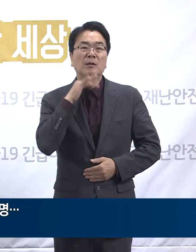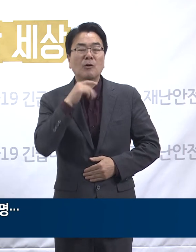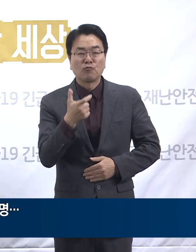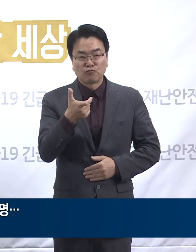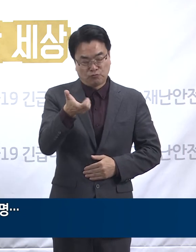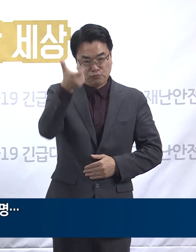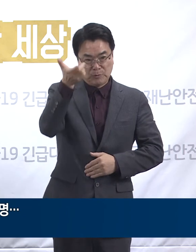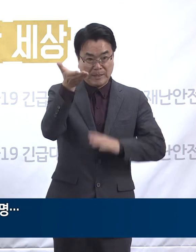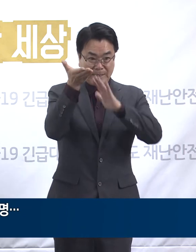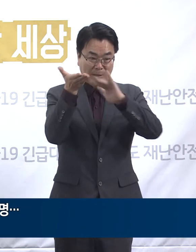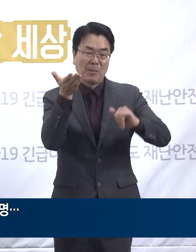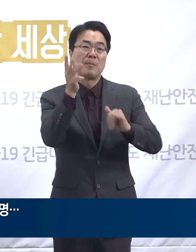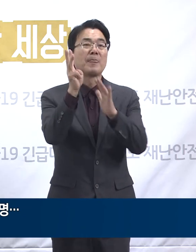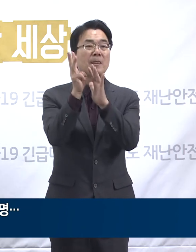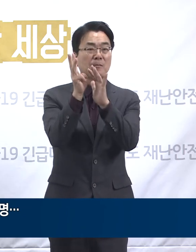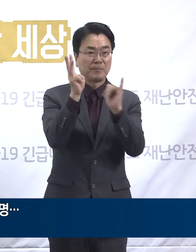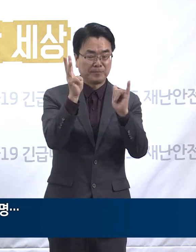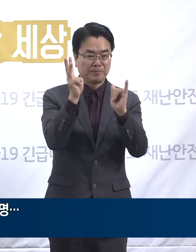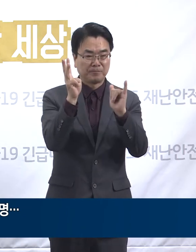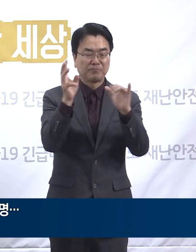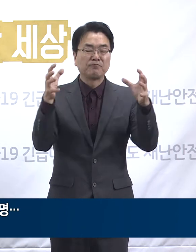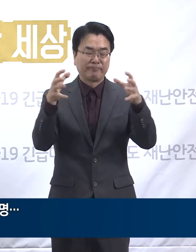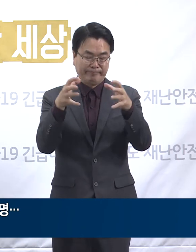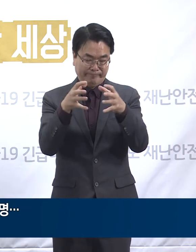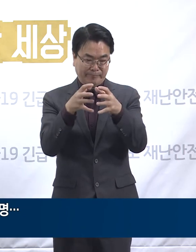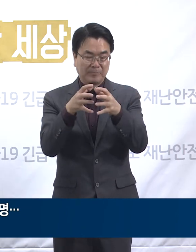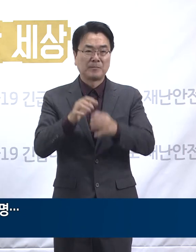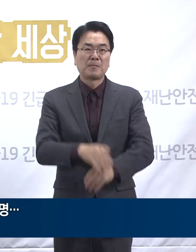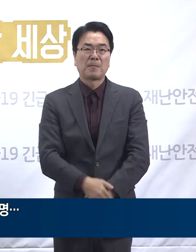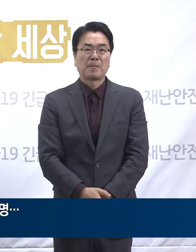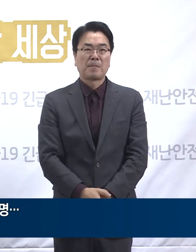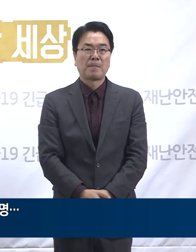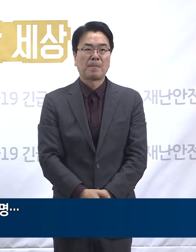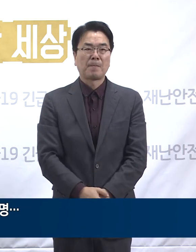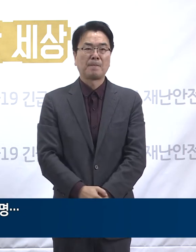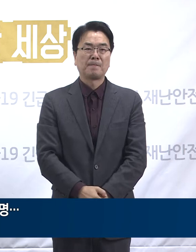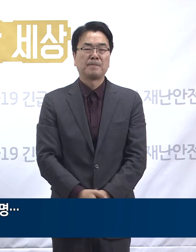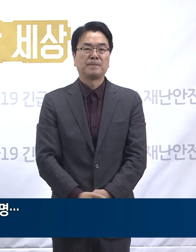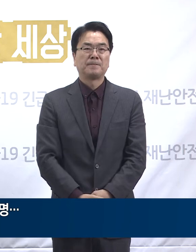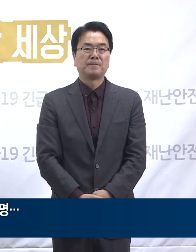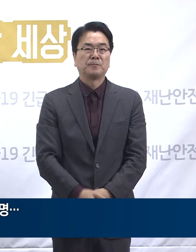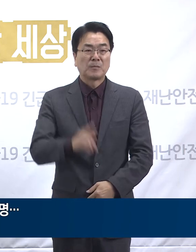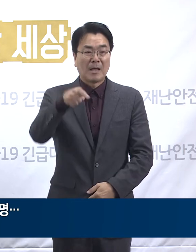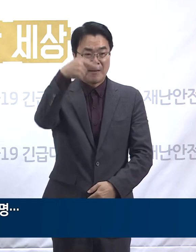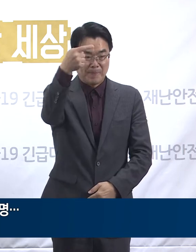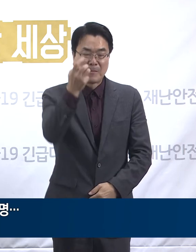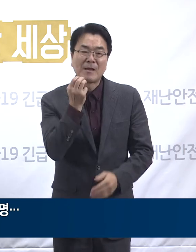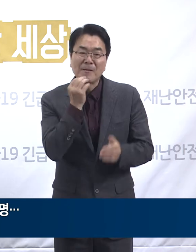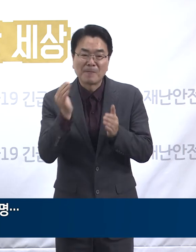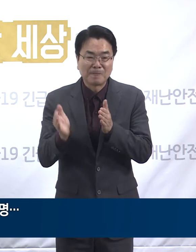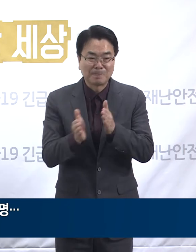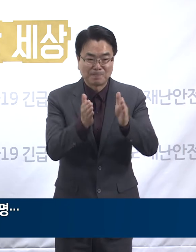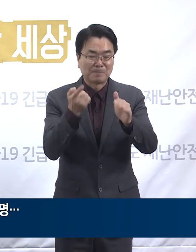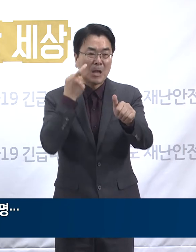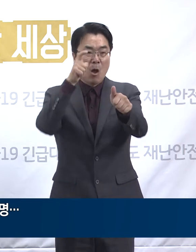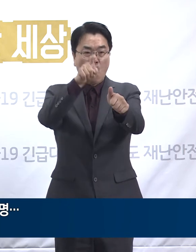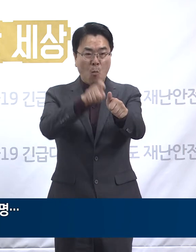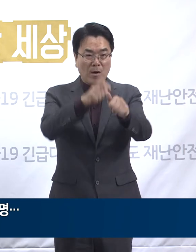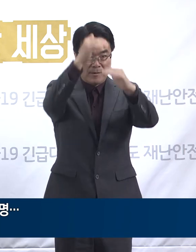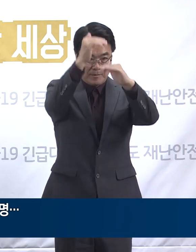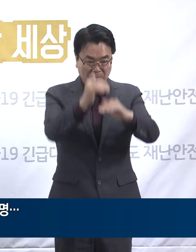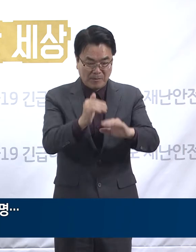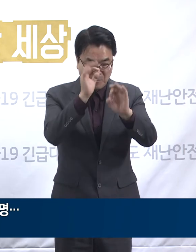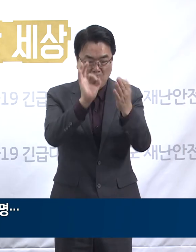고령자는 3명으로 17.6%를 차지합니다. 다음으로 도내 주요 확진사항에 대해 말씀드리겠습니다.